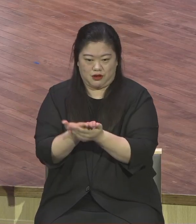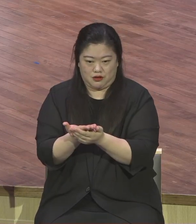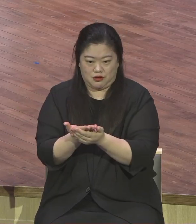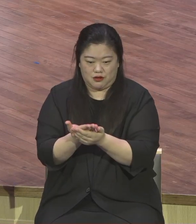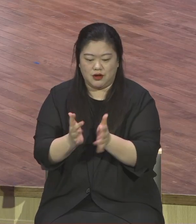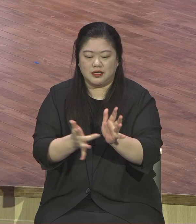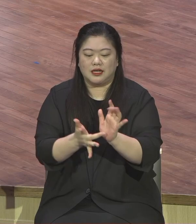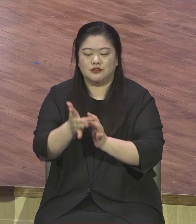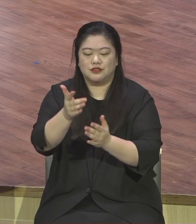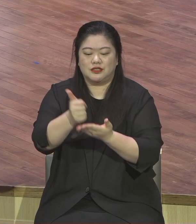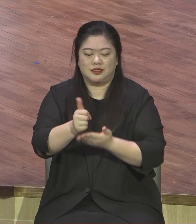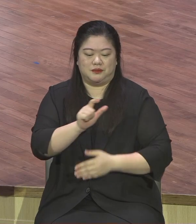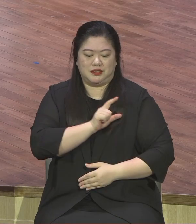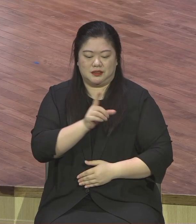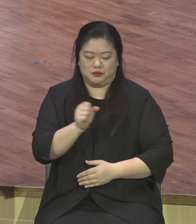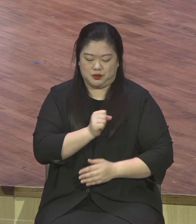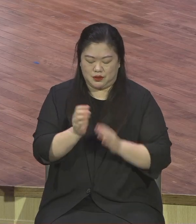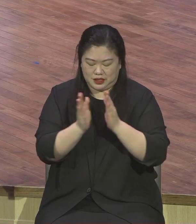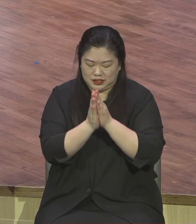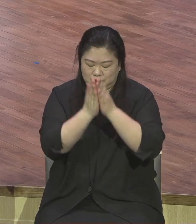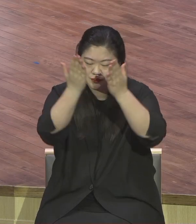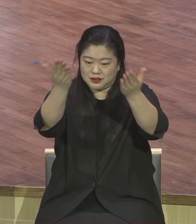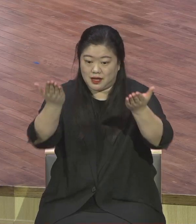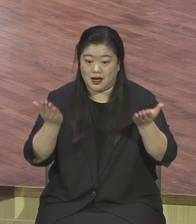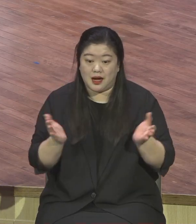기도합니다 아멘